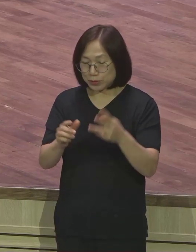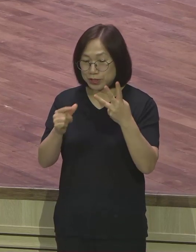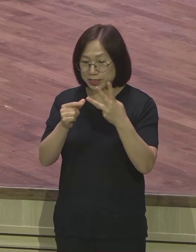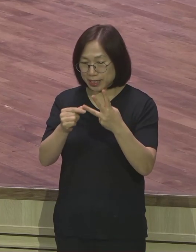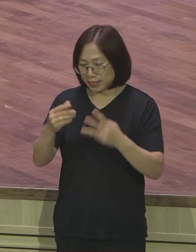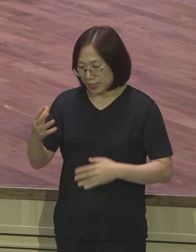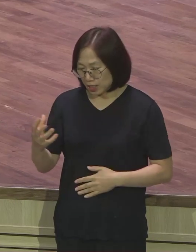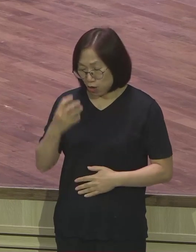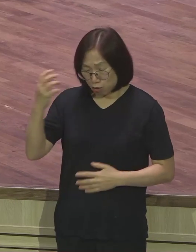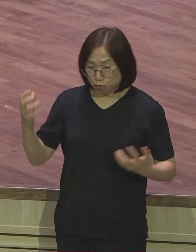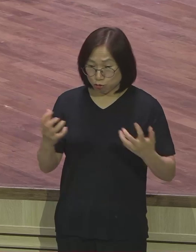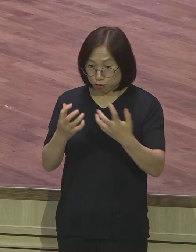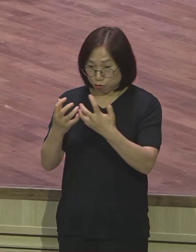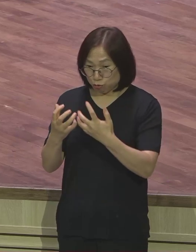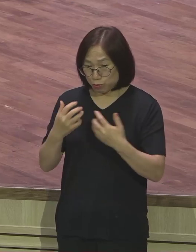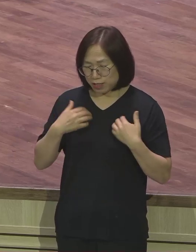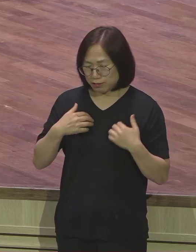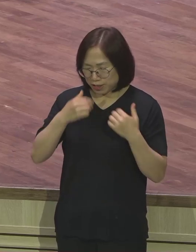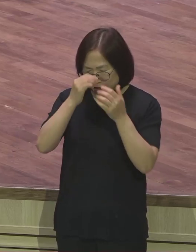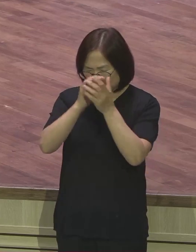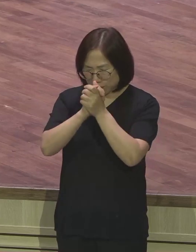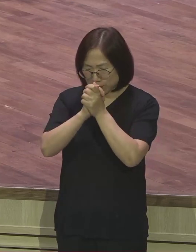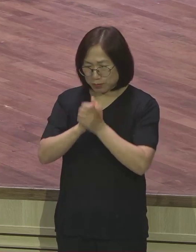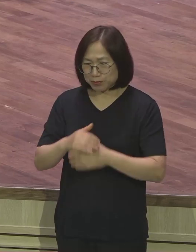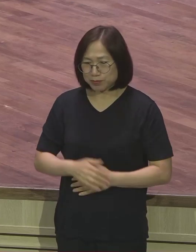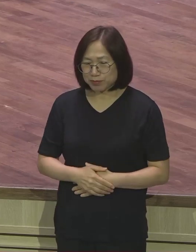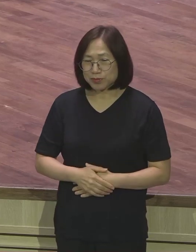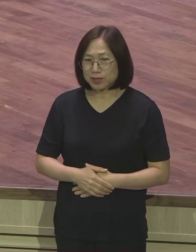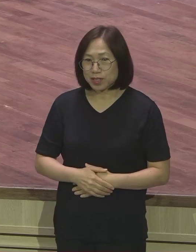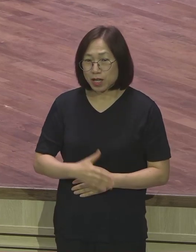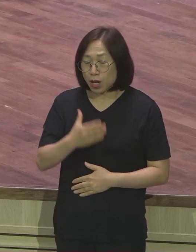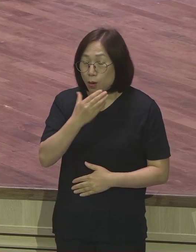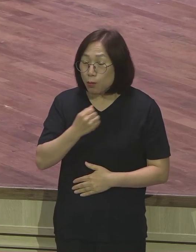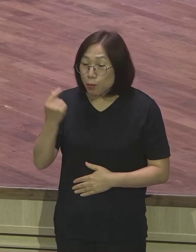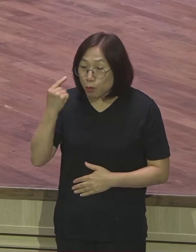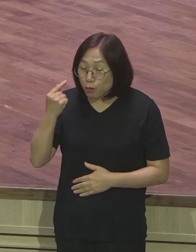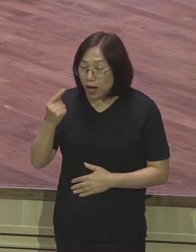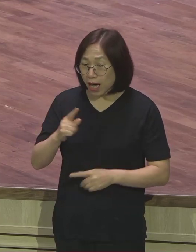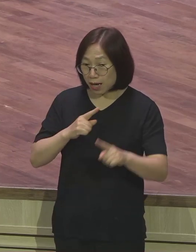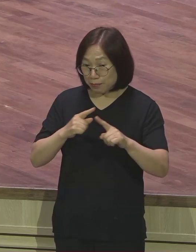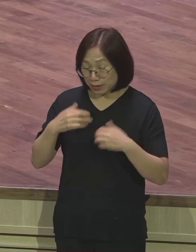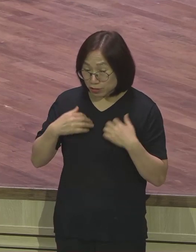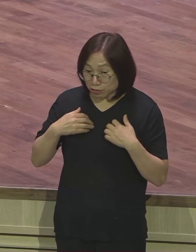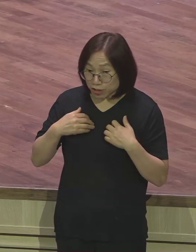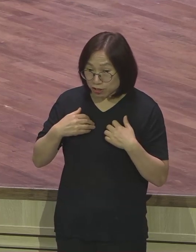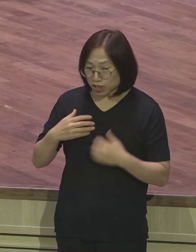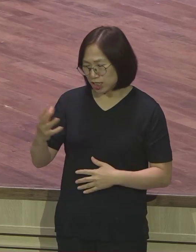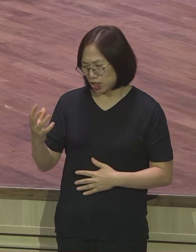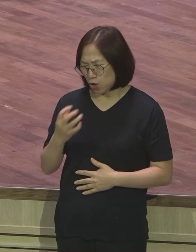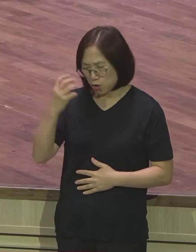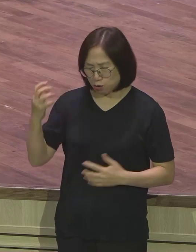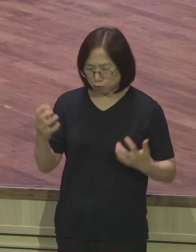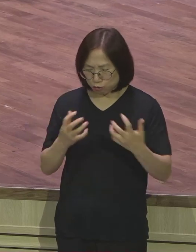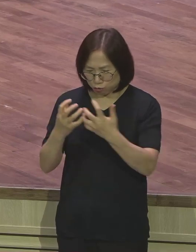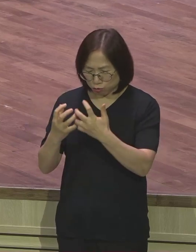기도입니다 복음과 말씀 누리는 것을 보고 우리는 성령 충만이라고 합니다 전도가 왜 부담이 될까요?